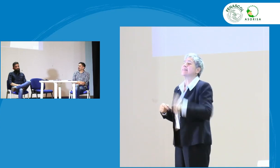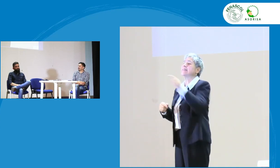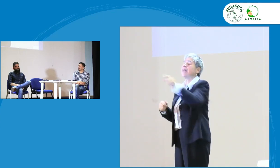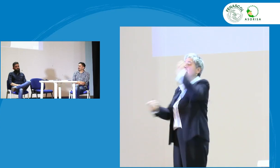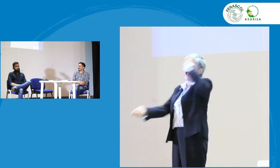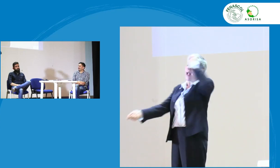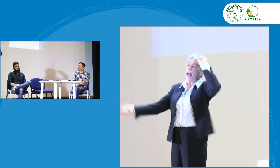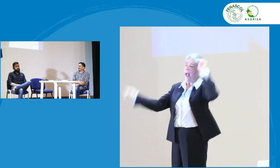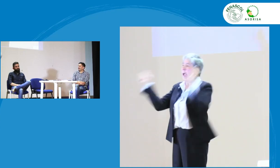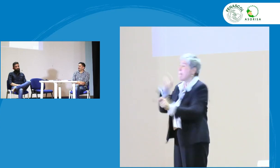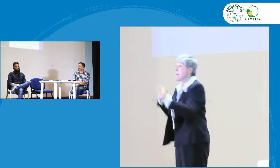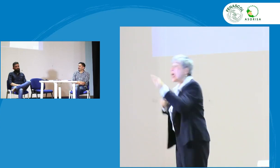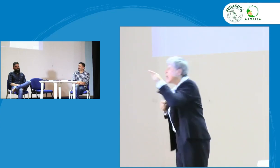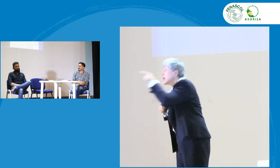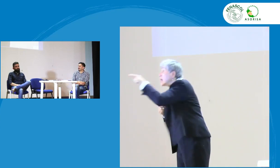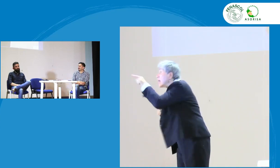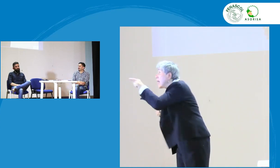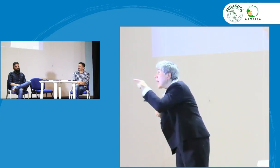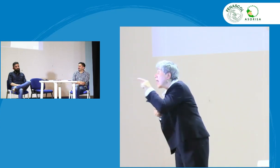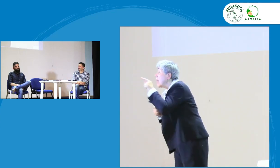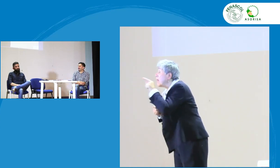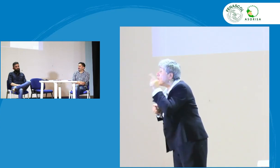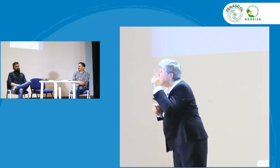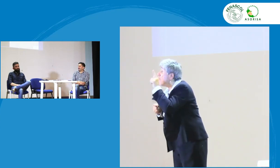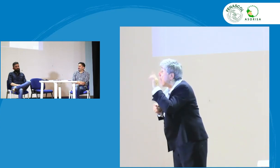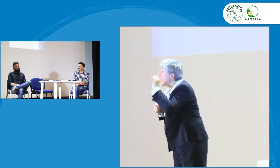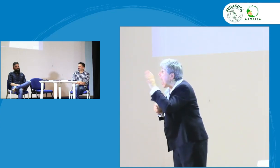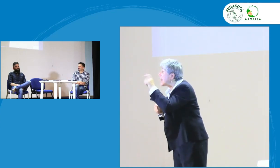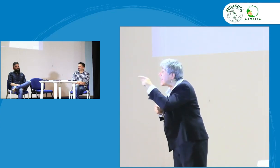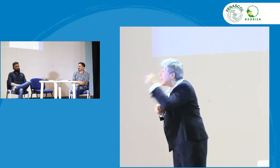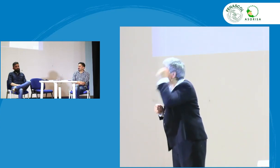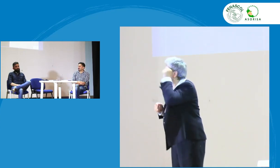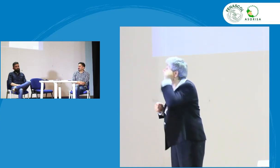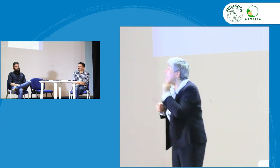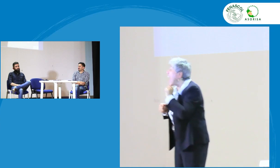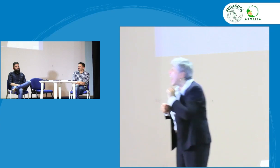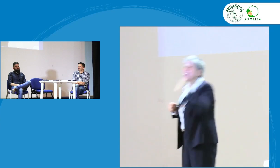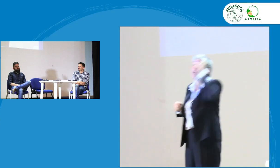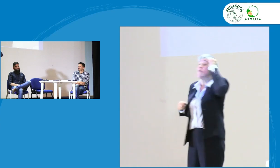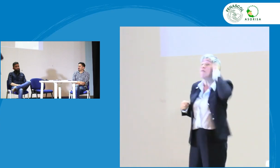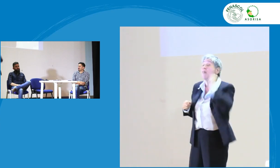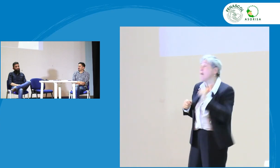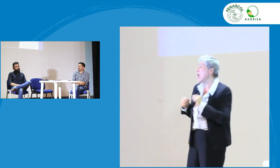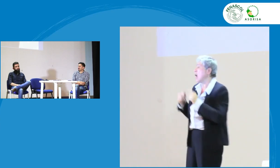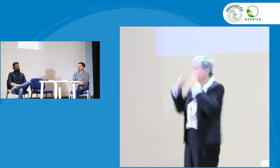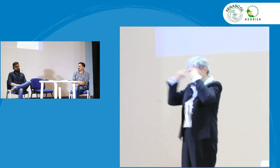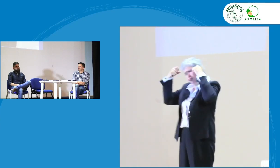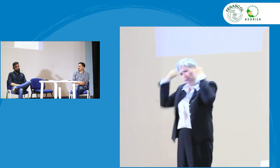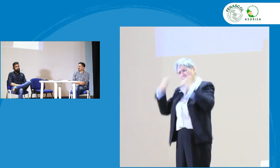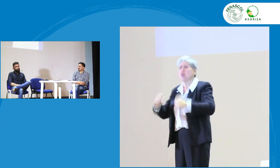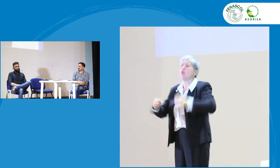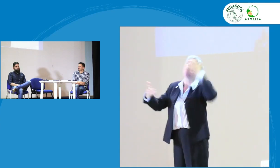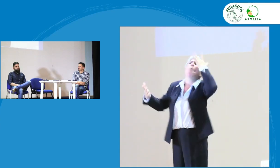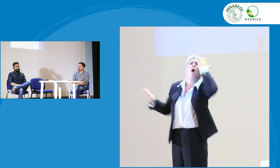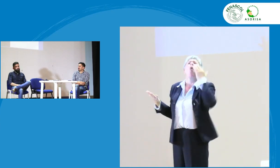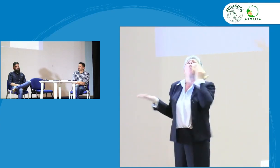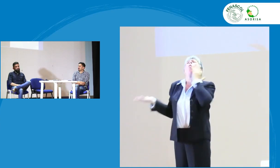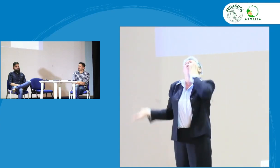Nosotros necesitamos tener ese cambio. como dice Fabián, claro, es una